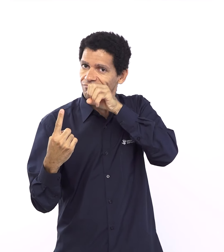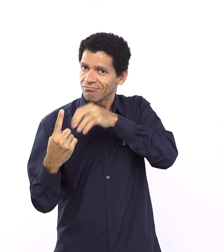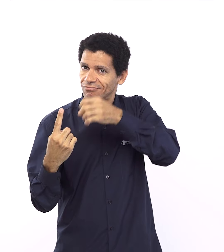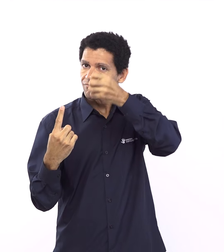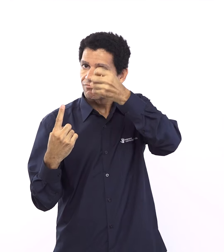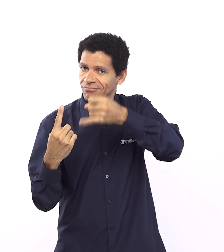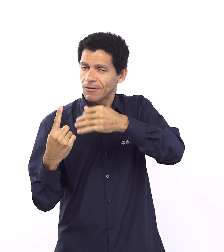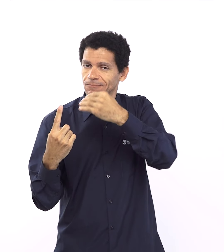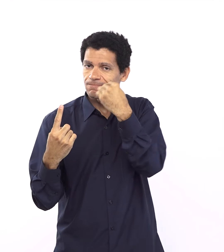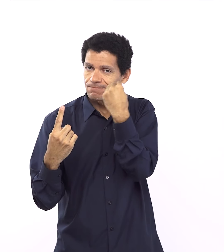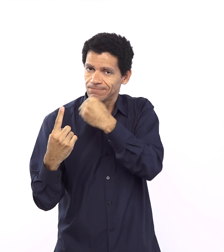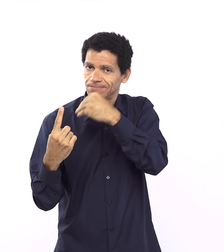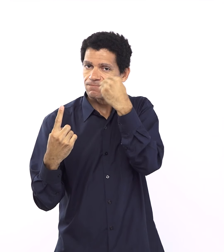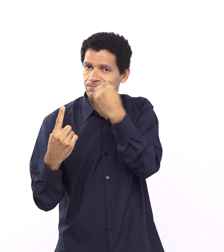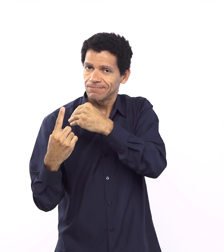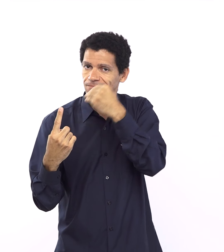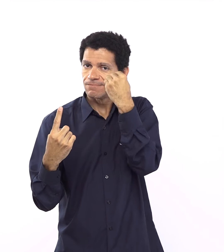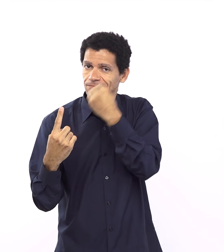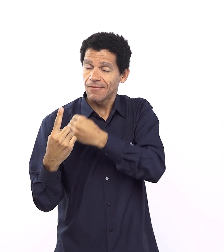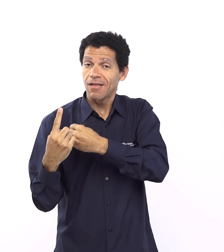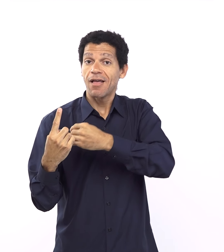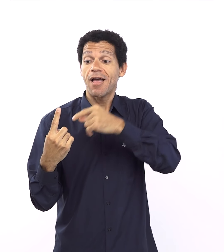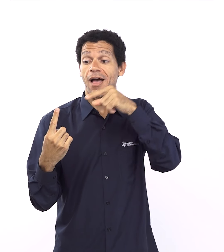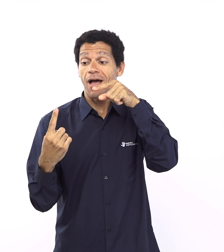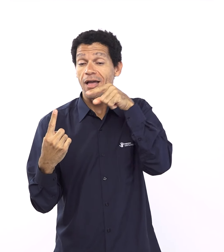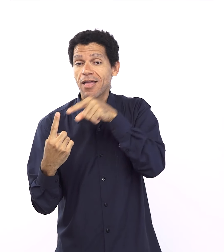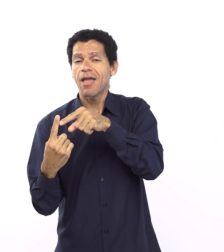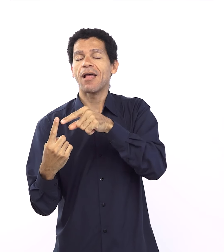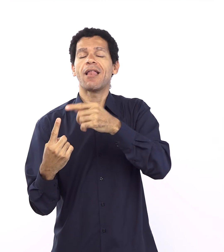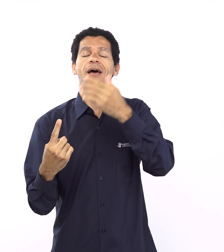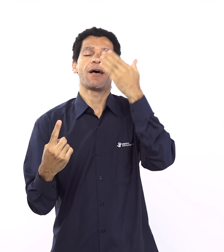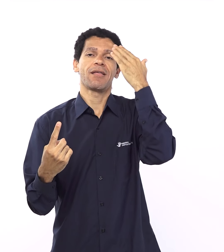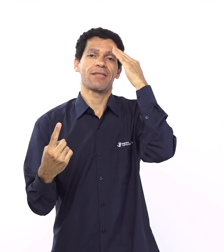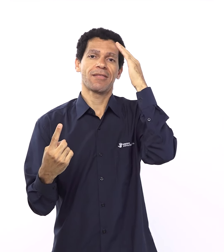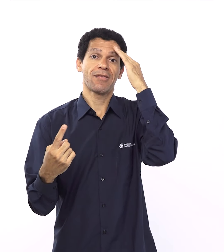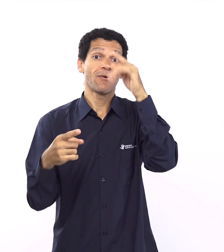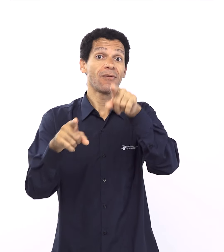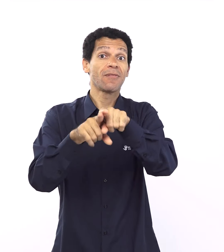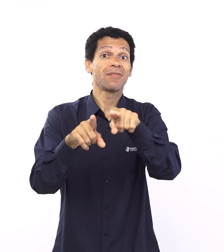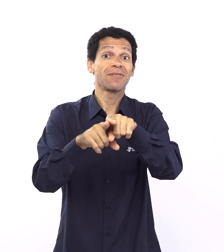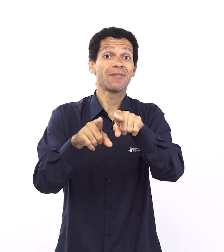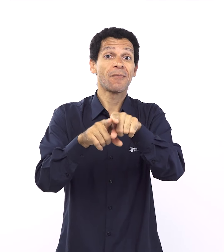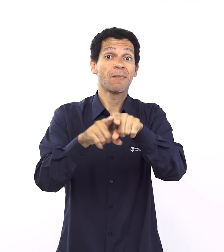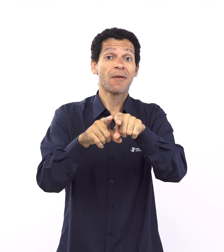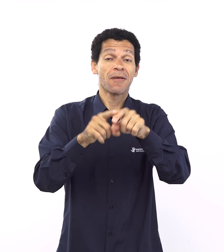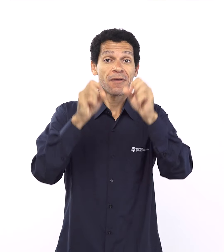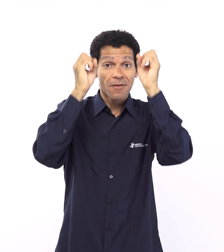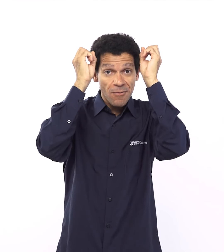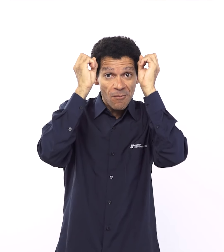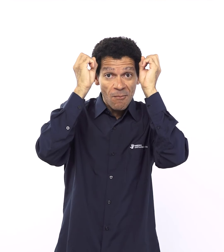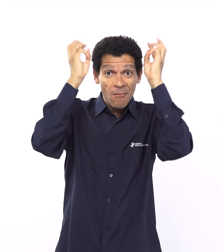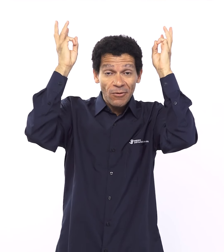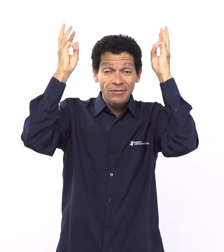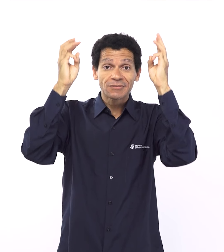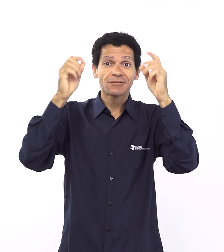Canaã. Antes de destruir ou de destituir as terras dos povos que habitavam Canaã